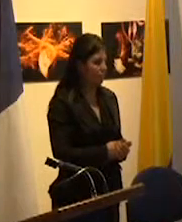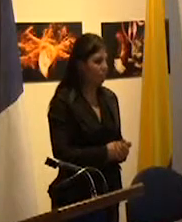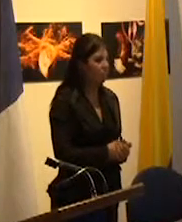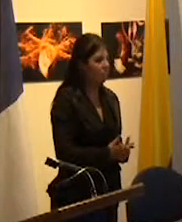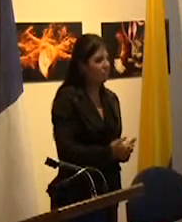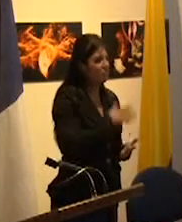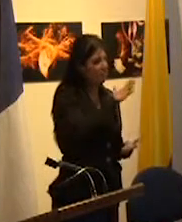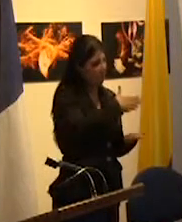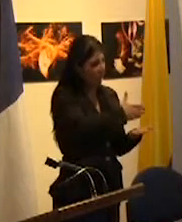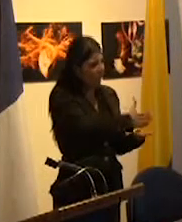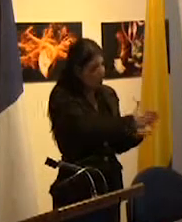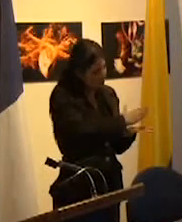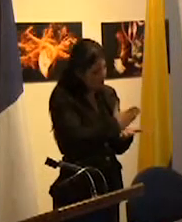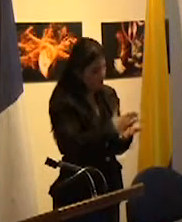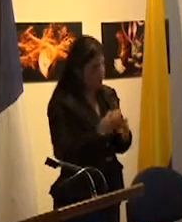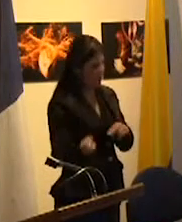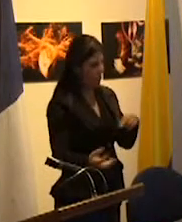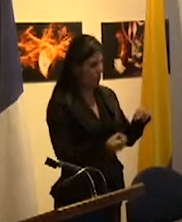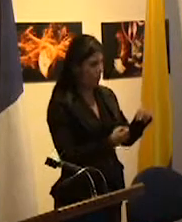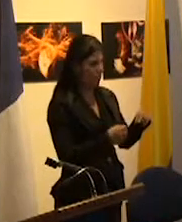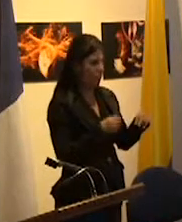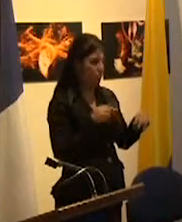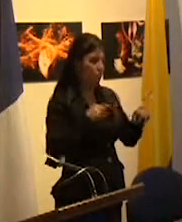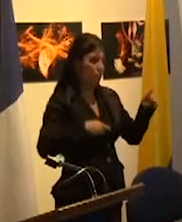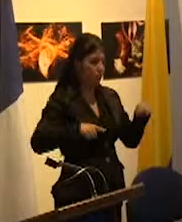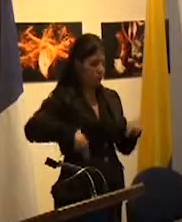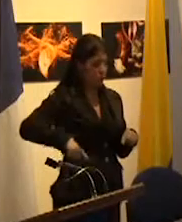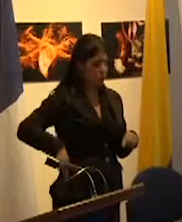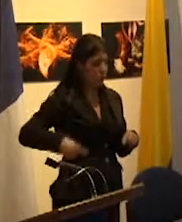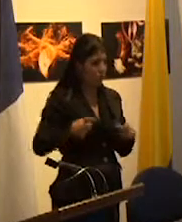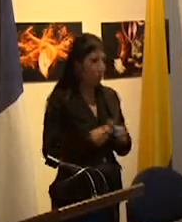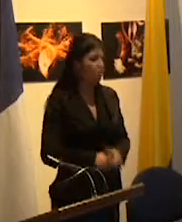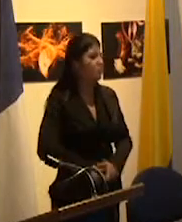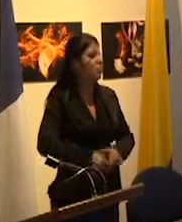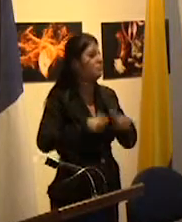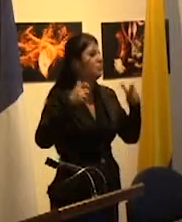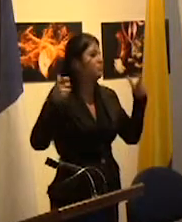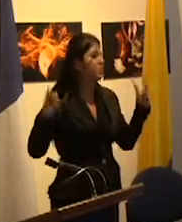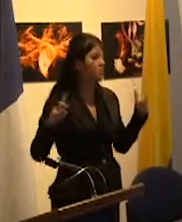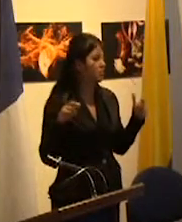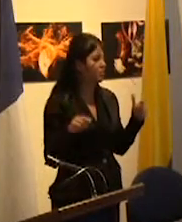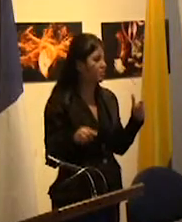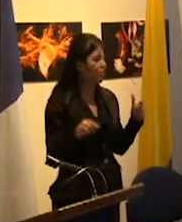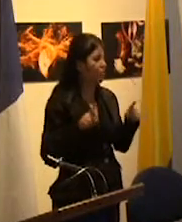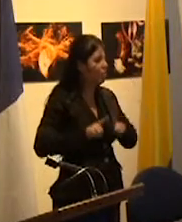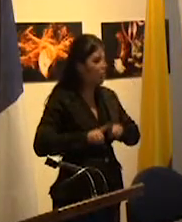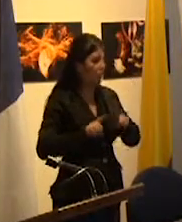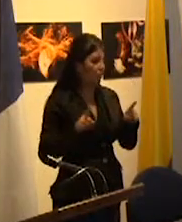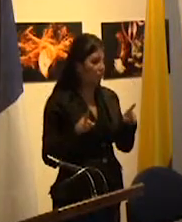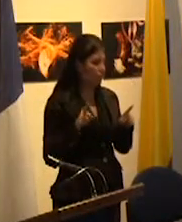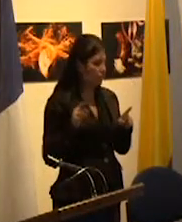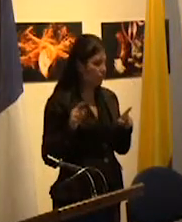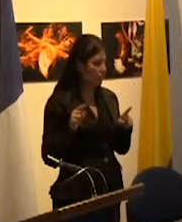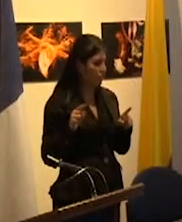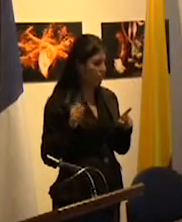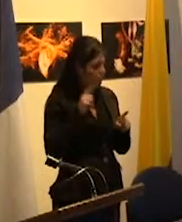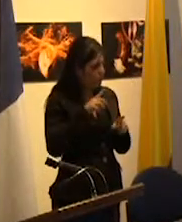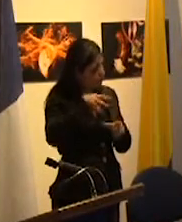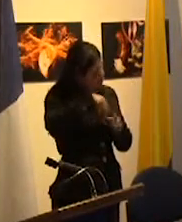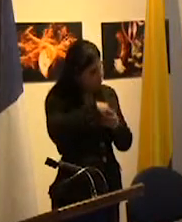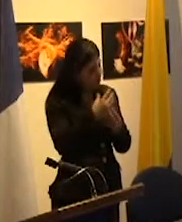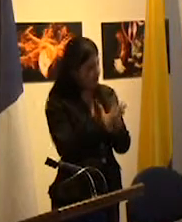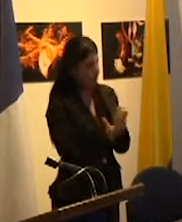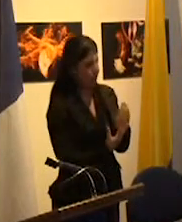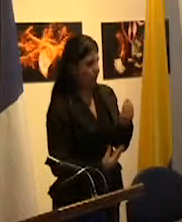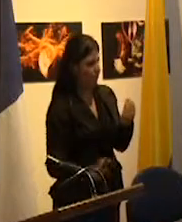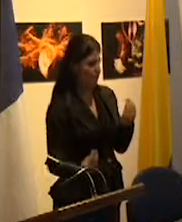fragmentación educativa de aquellas escuelas que maximizan la distinción o la diferencia dentro de